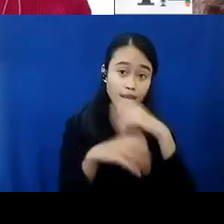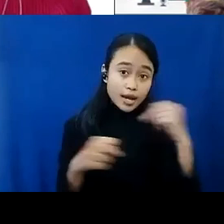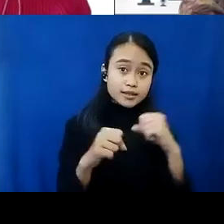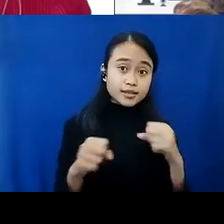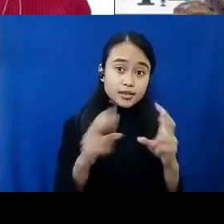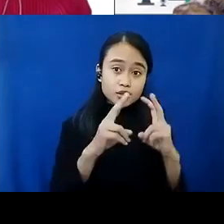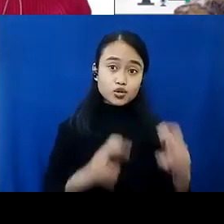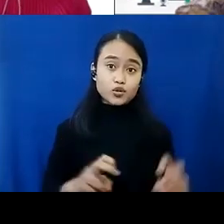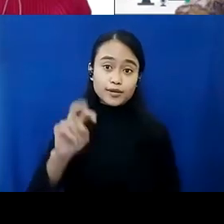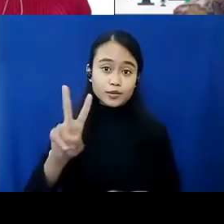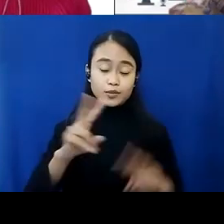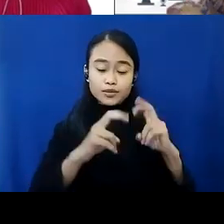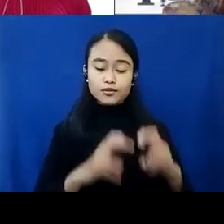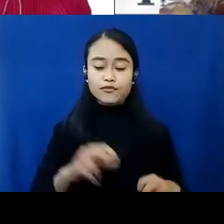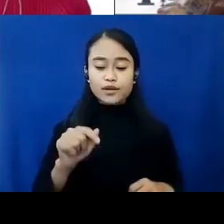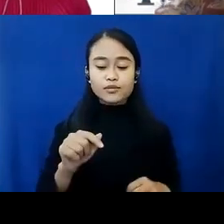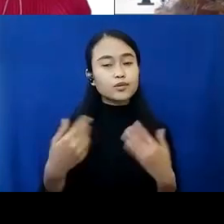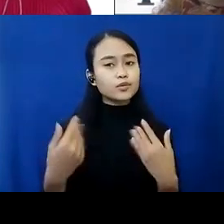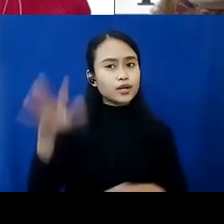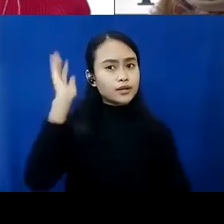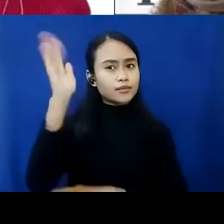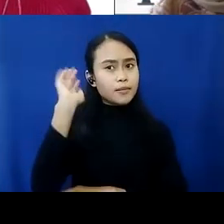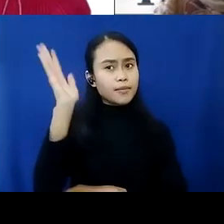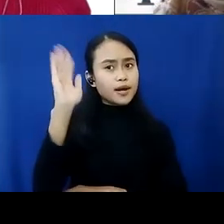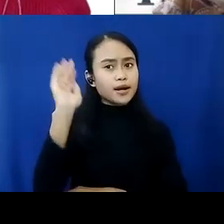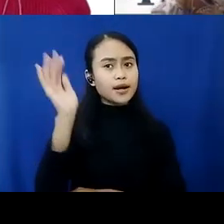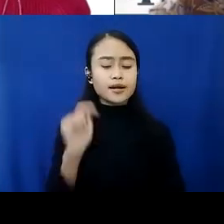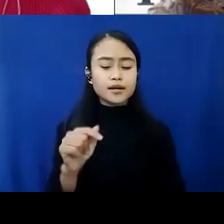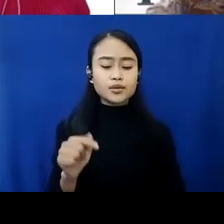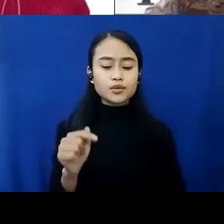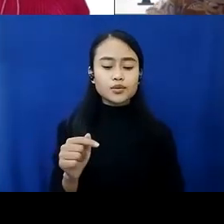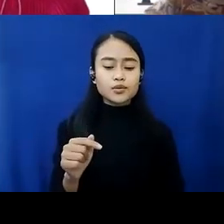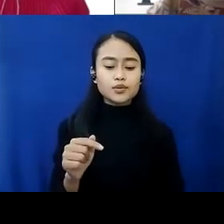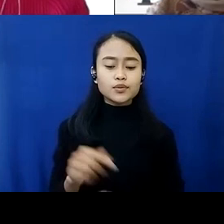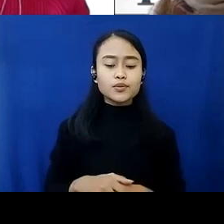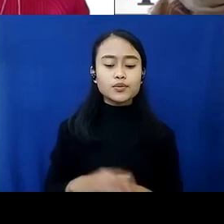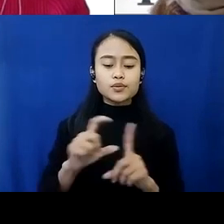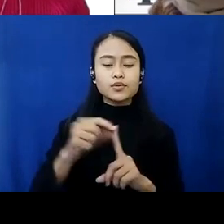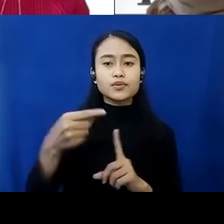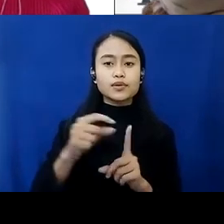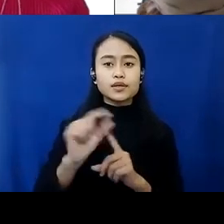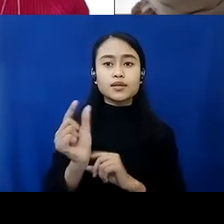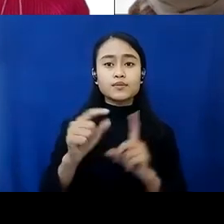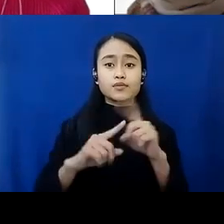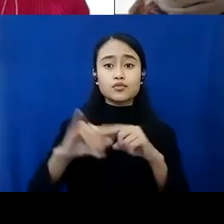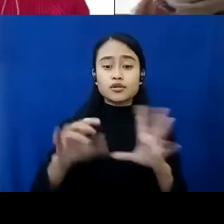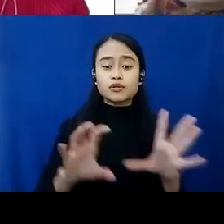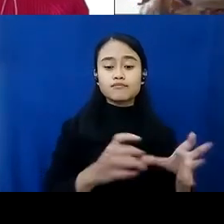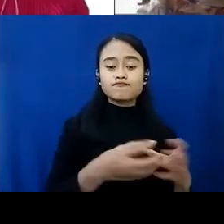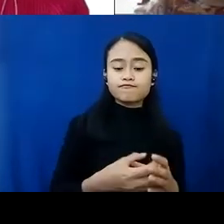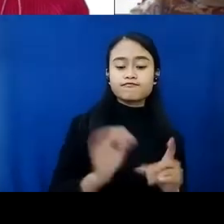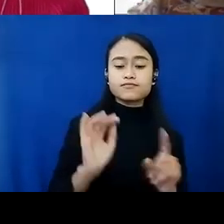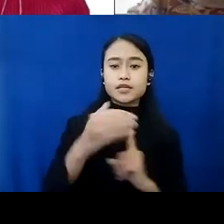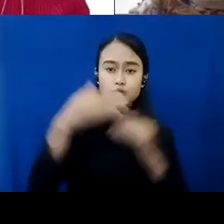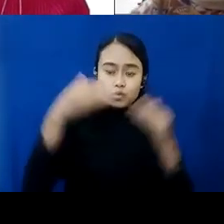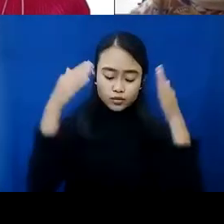kami lakukan itu itu sudah kami paparkan dihadapan deputi perlindungan khusus anak kementerian pemberdayaan perempuan dan